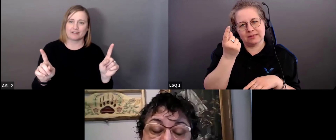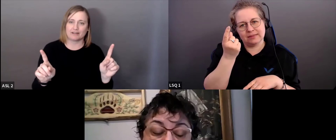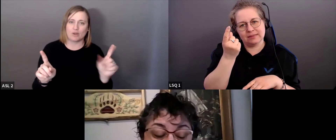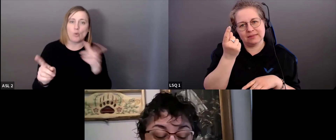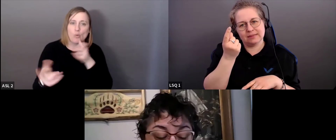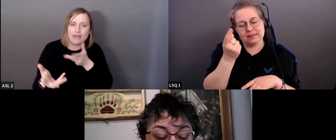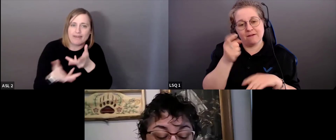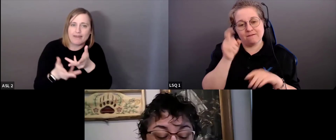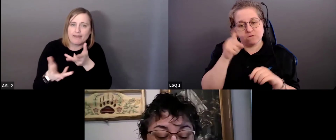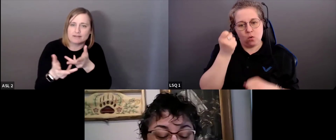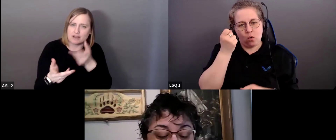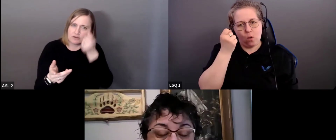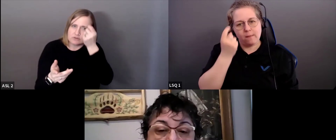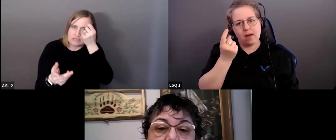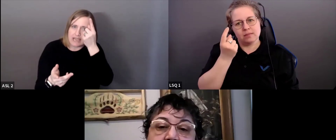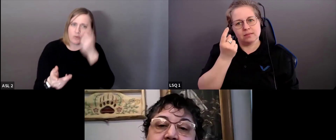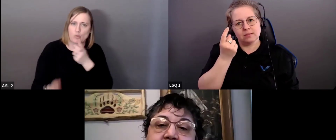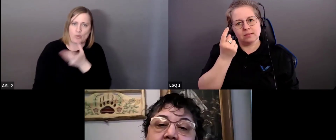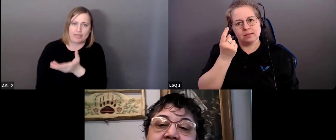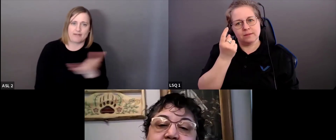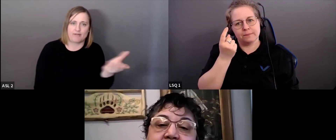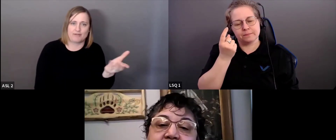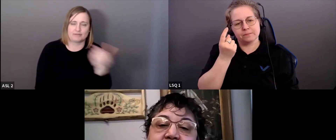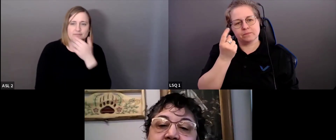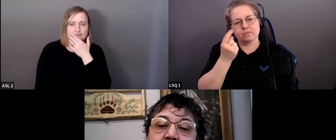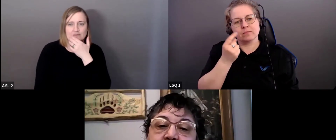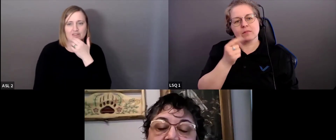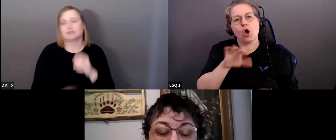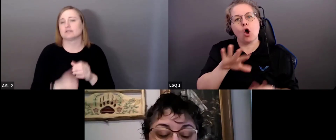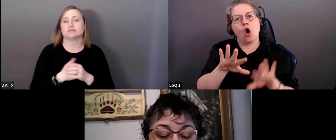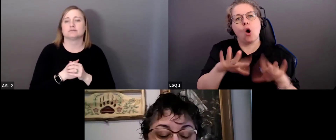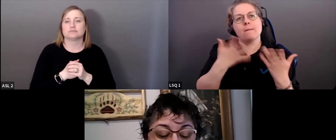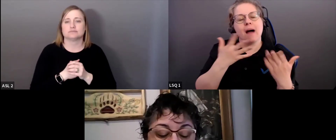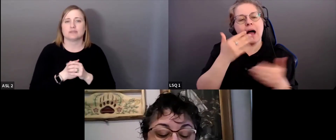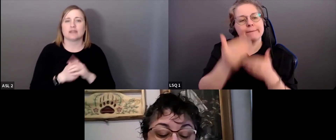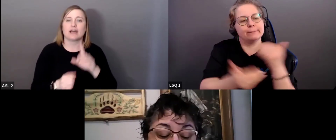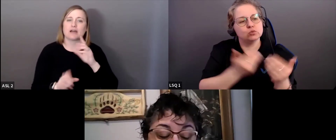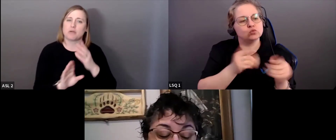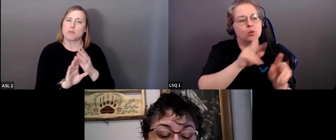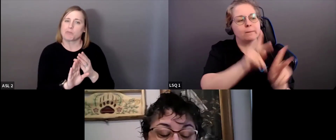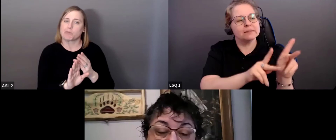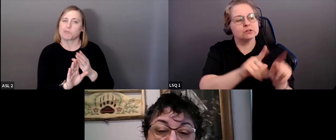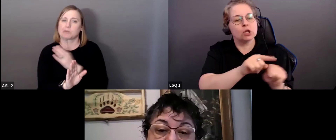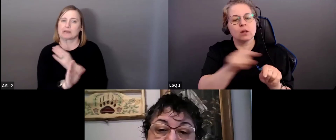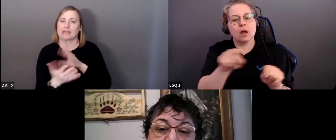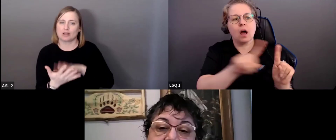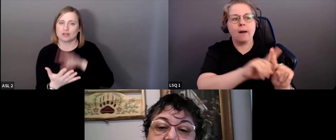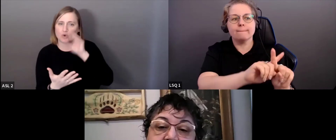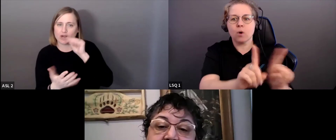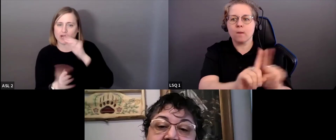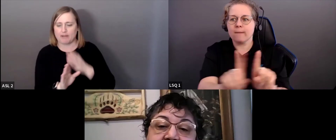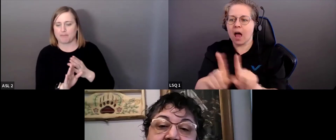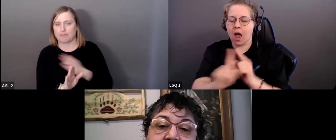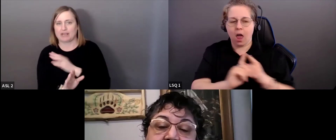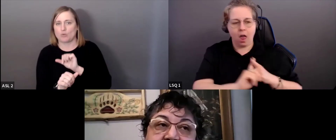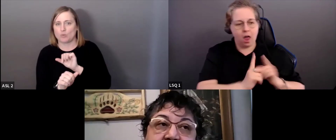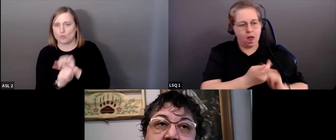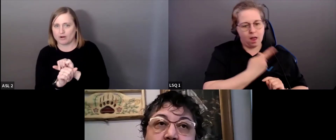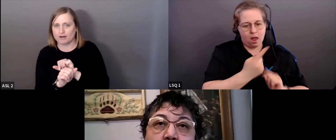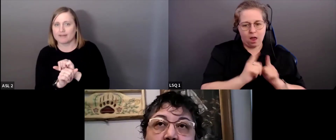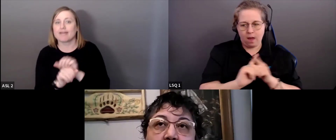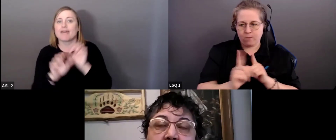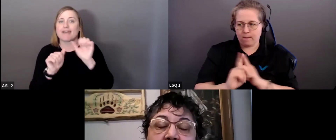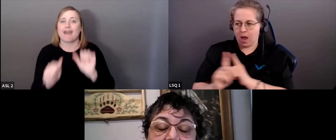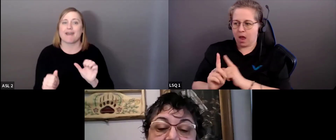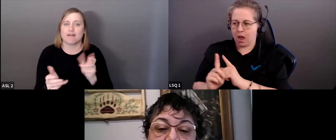dans quelle mesure les gens étaient différents de vous et tout ce que vous étiez